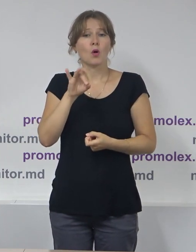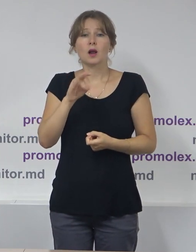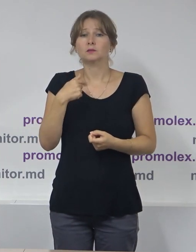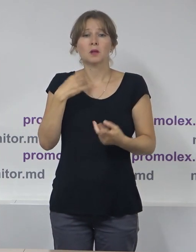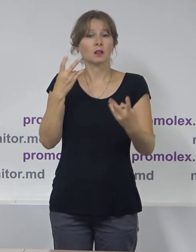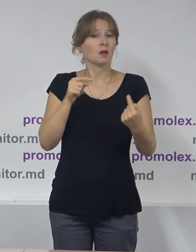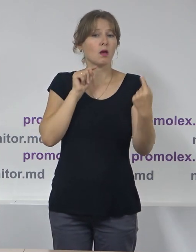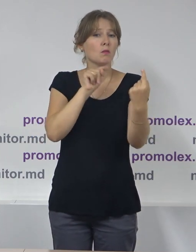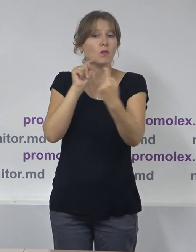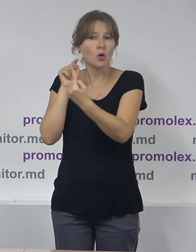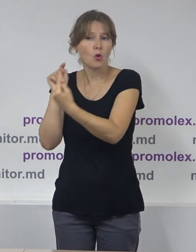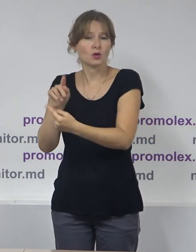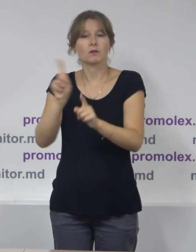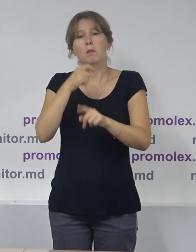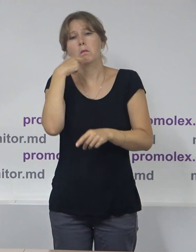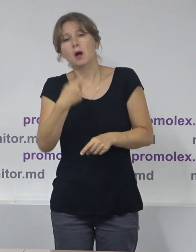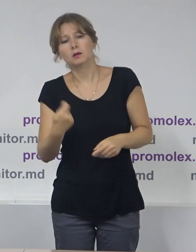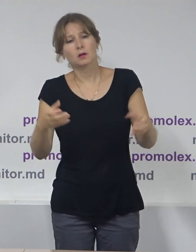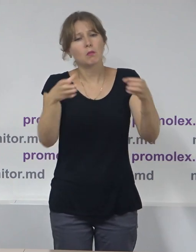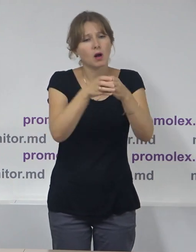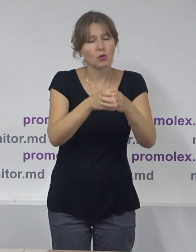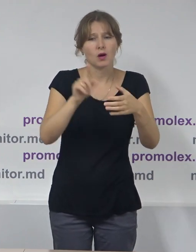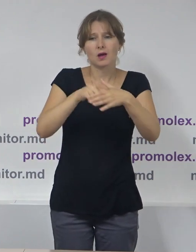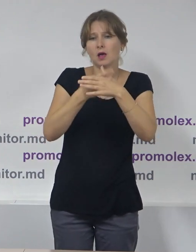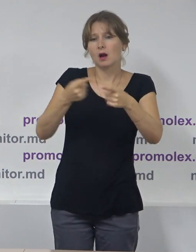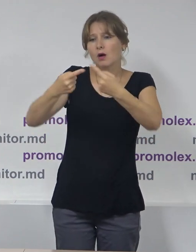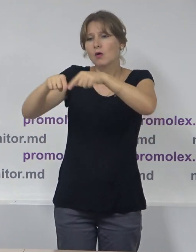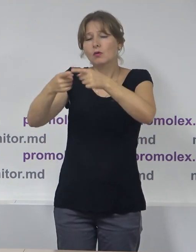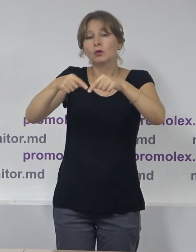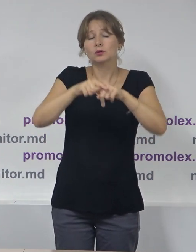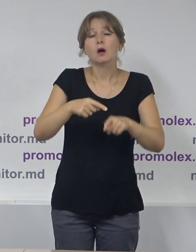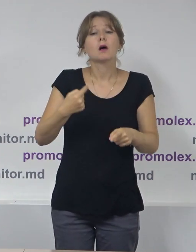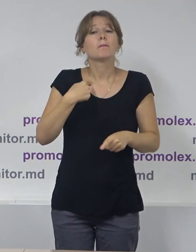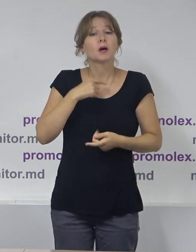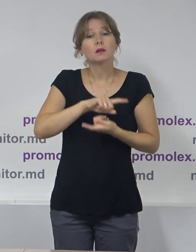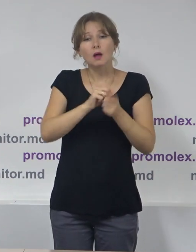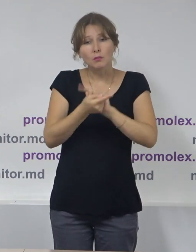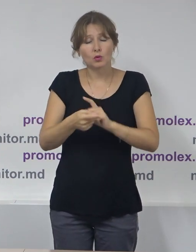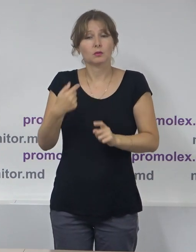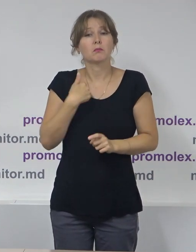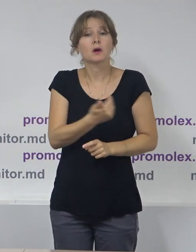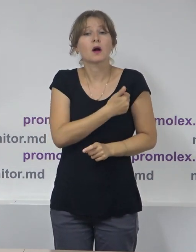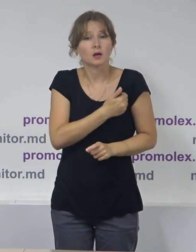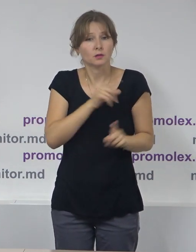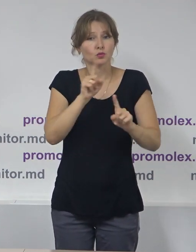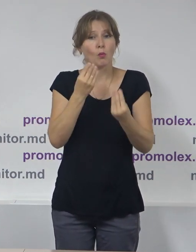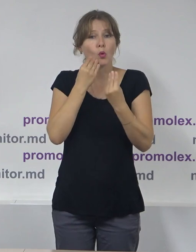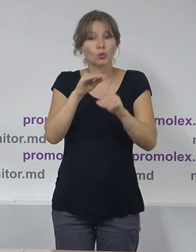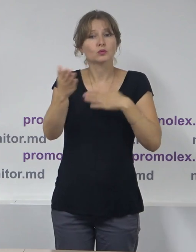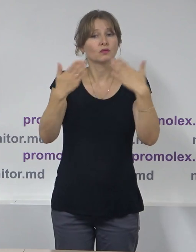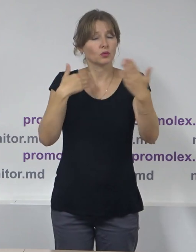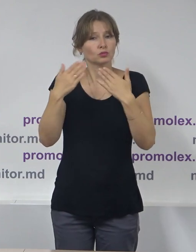electorali sau partidilor politice sau organilor electorale. Deci noi încercăm să avem o comunicare